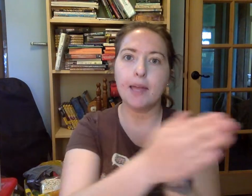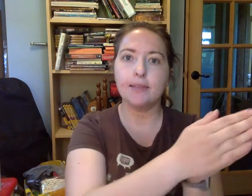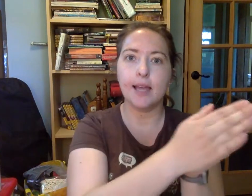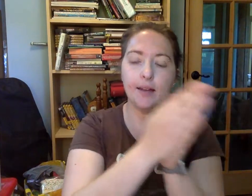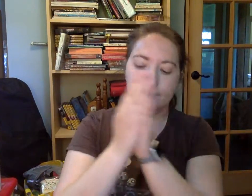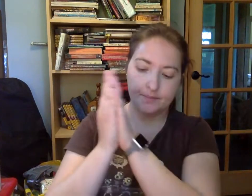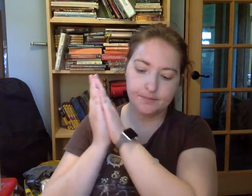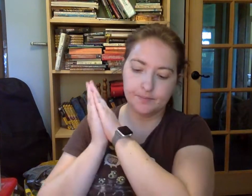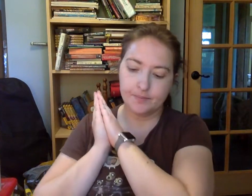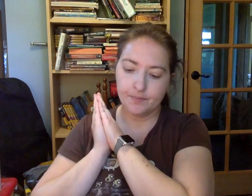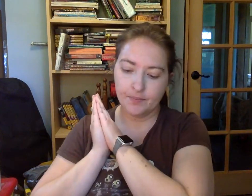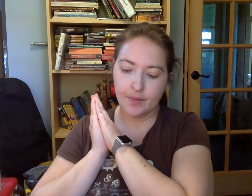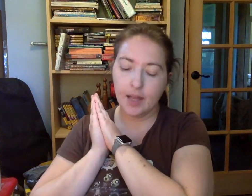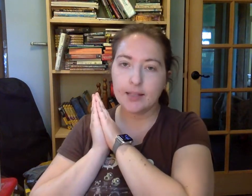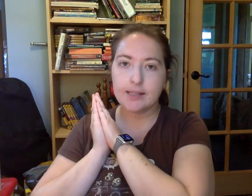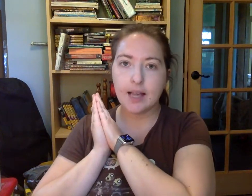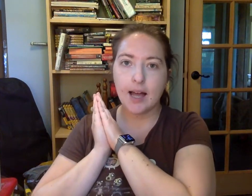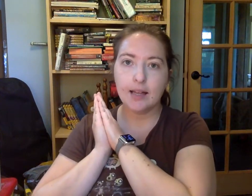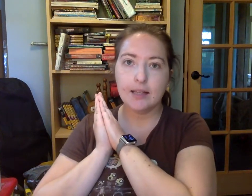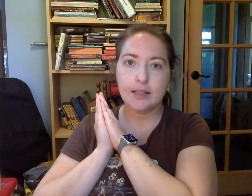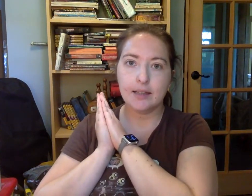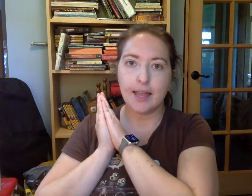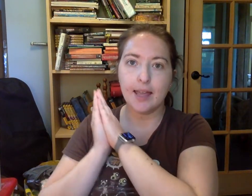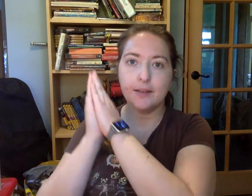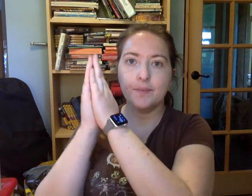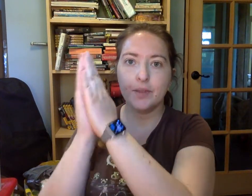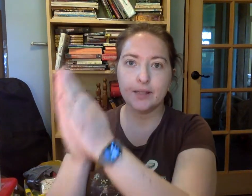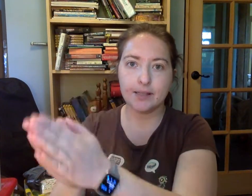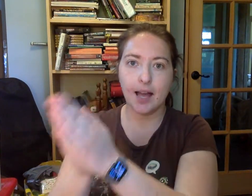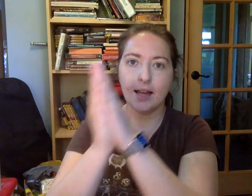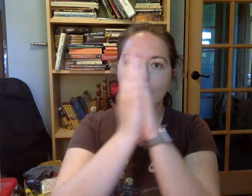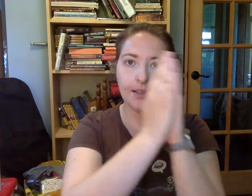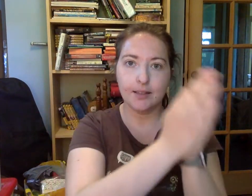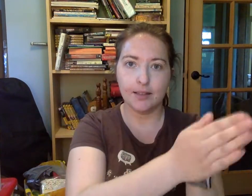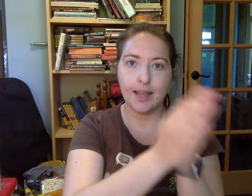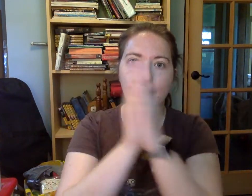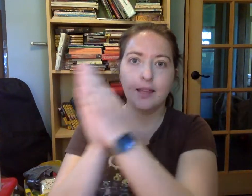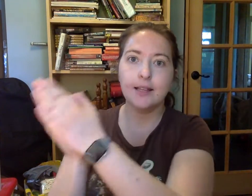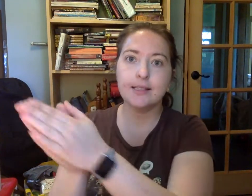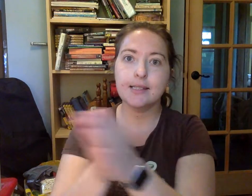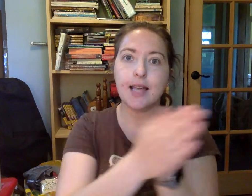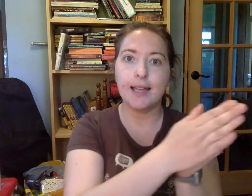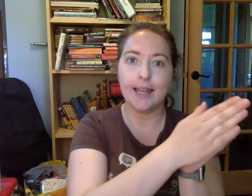Meta. Meta. Sane. Sane. Sane.